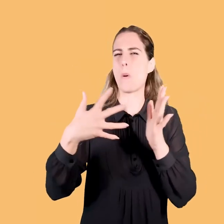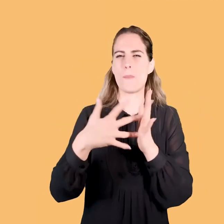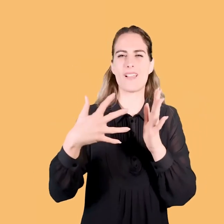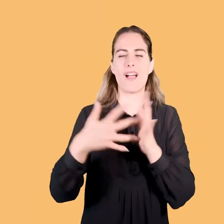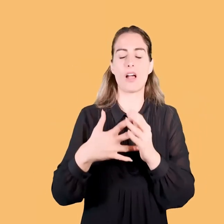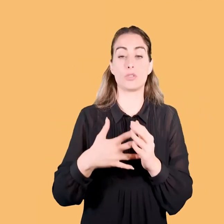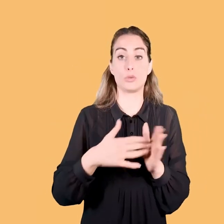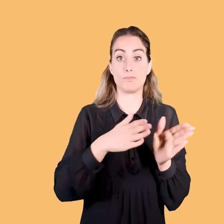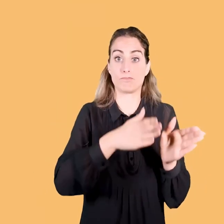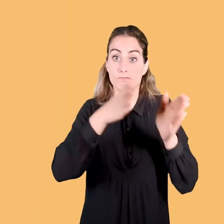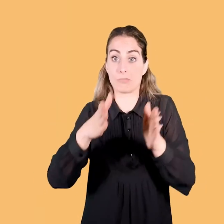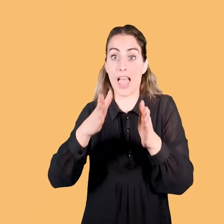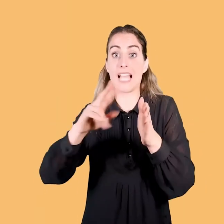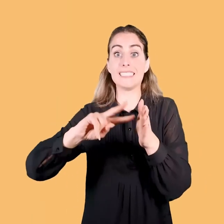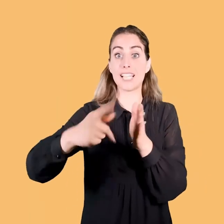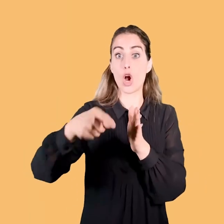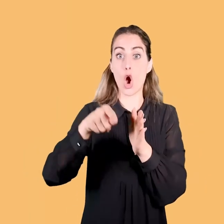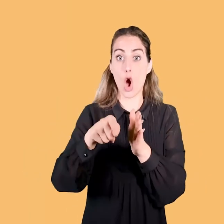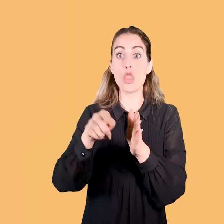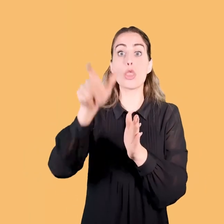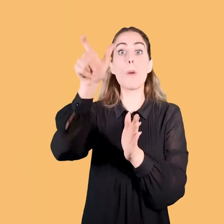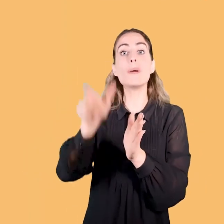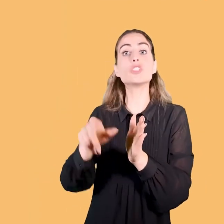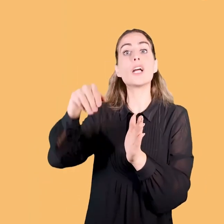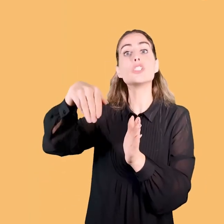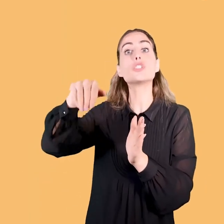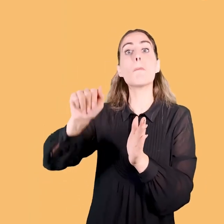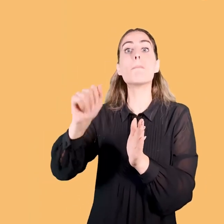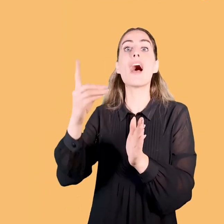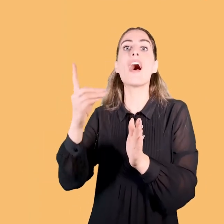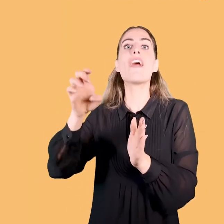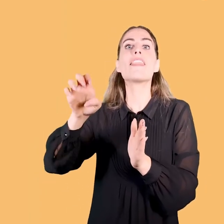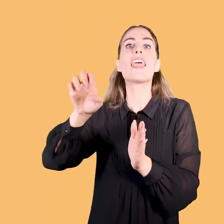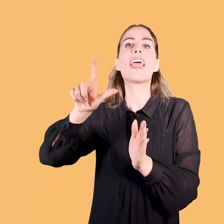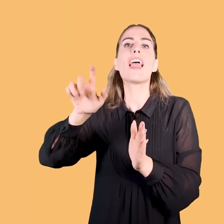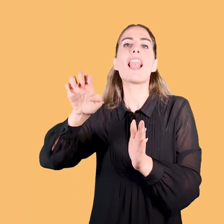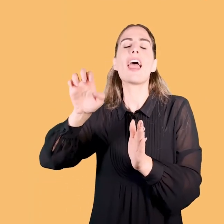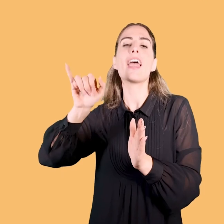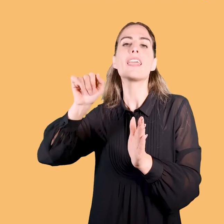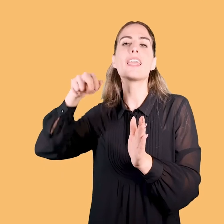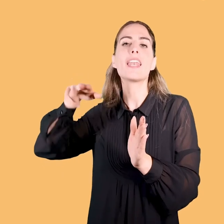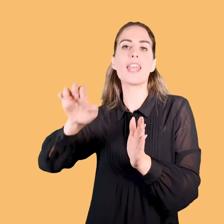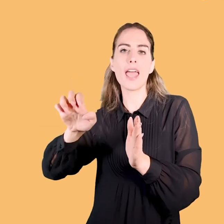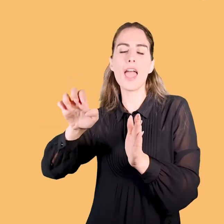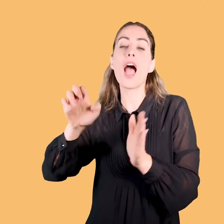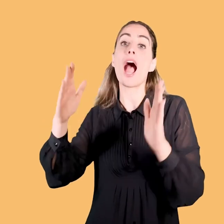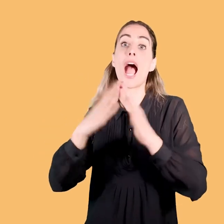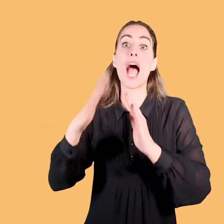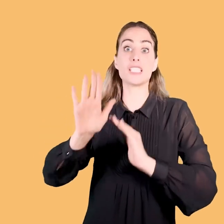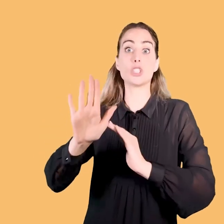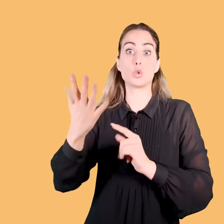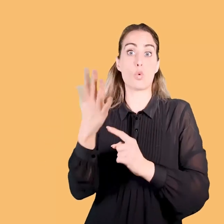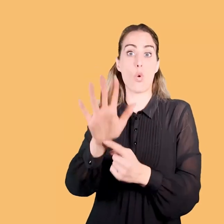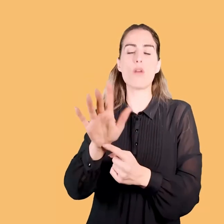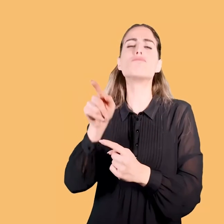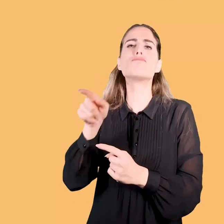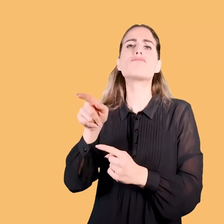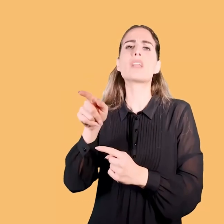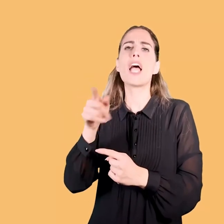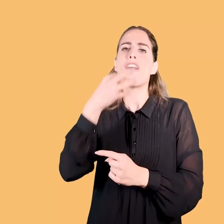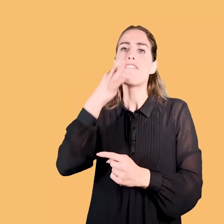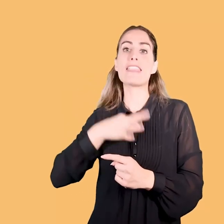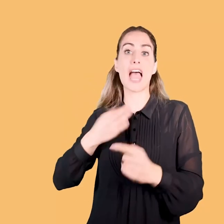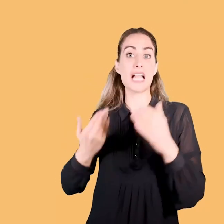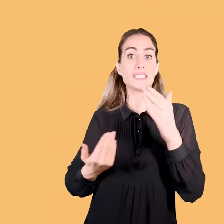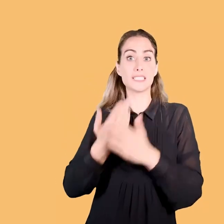secondo atto invece è la casa di Madeleine, ovvero Madeleine è la giovane ragazza che è la